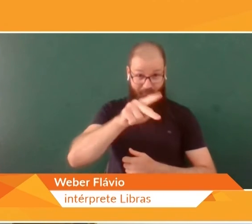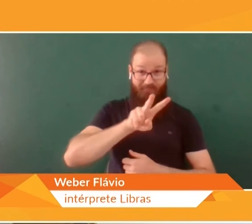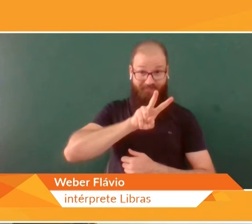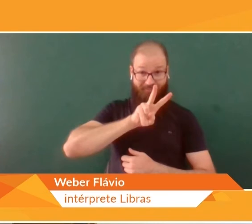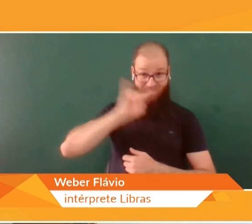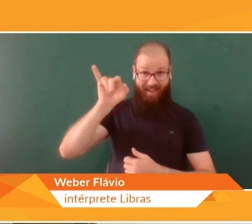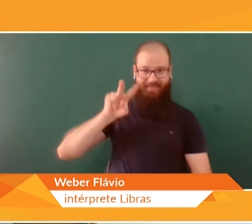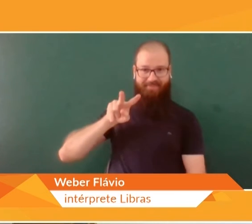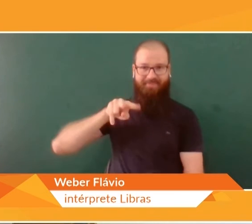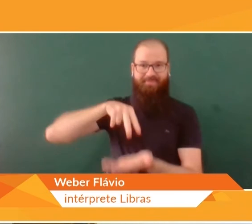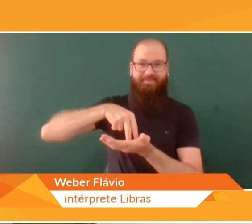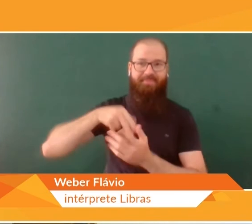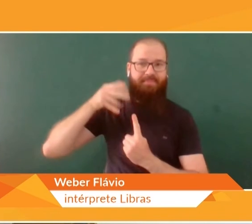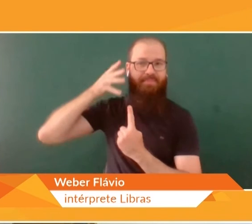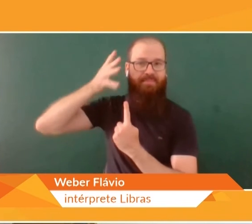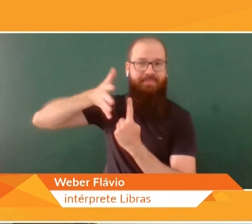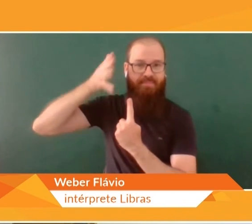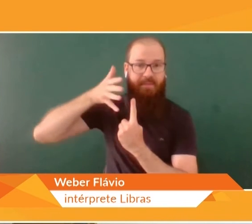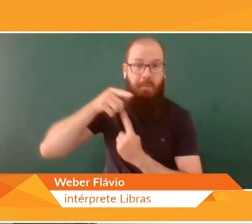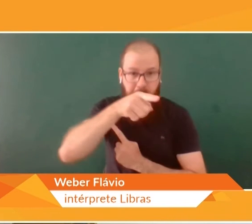evento? Qual que vai ser o tema geral?